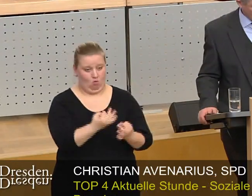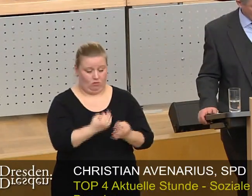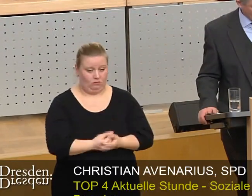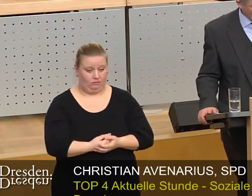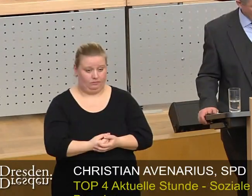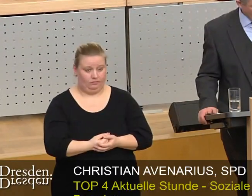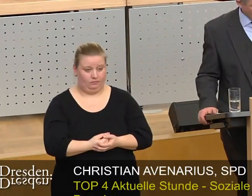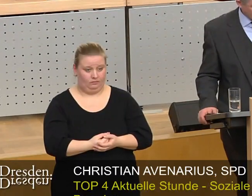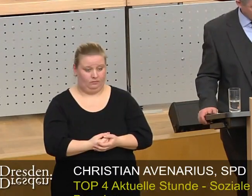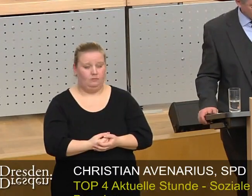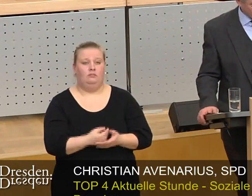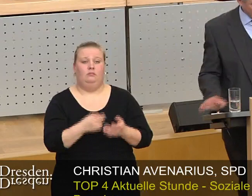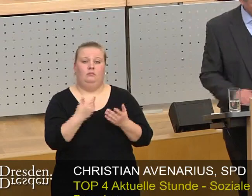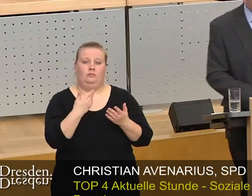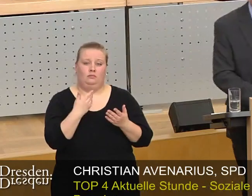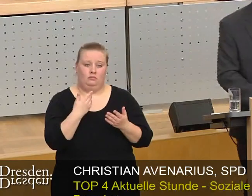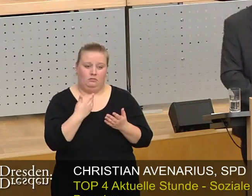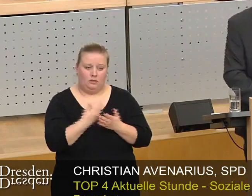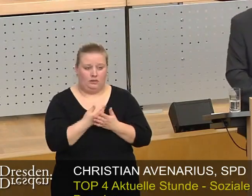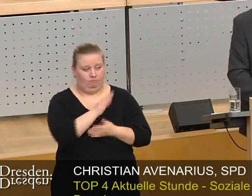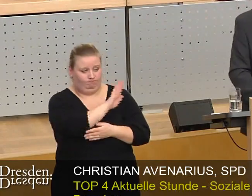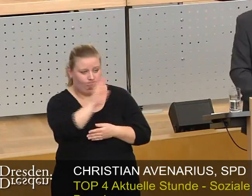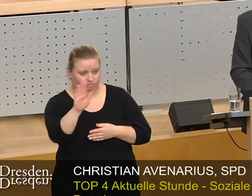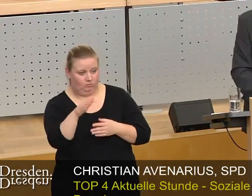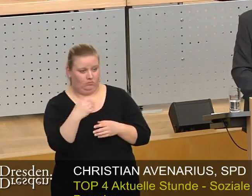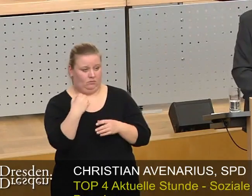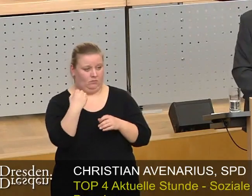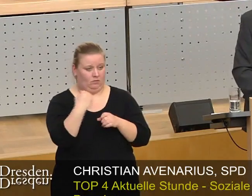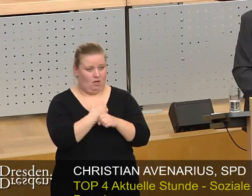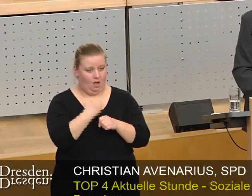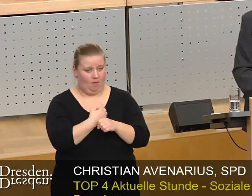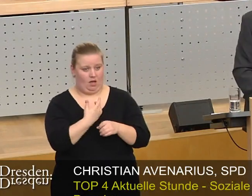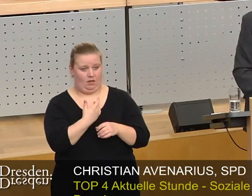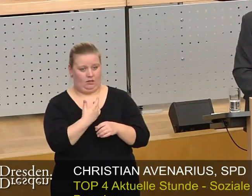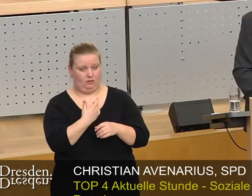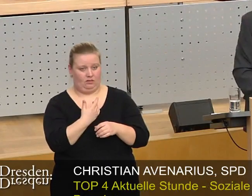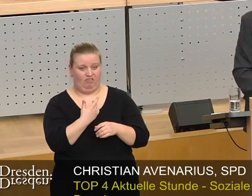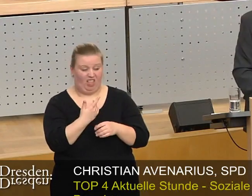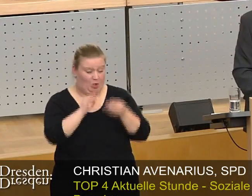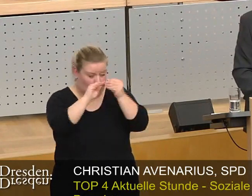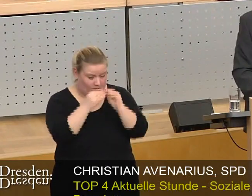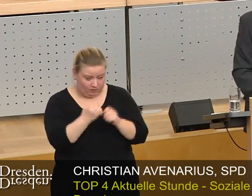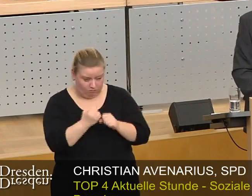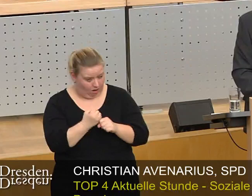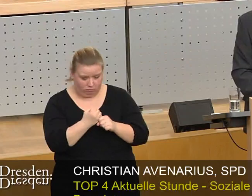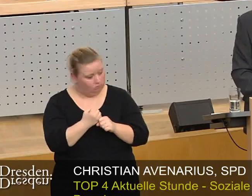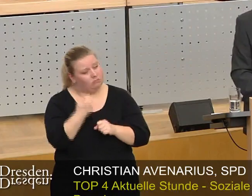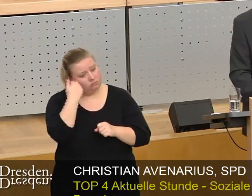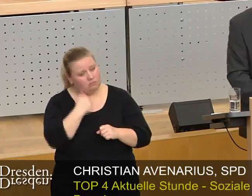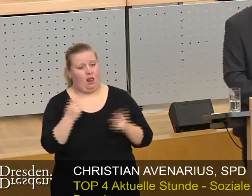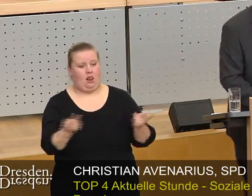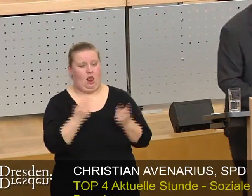Wir sollten ihre Tätigkeit nicht erschweren, sondern erleichtern.